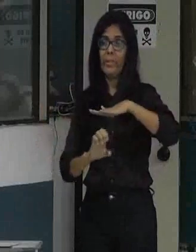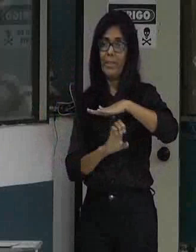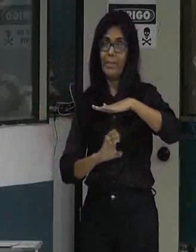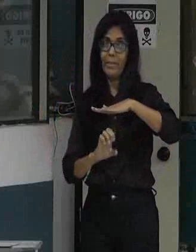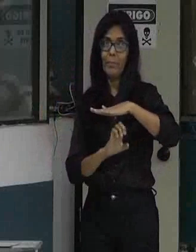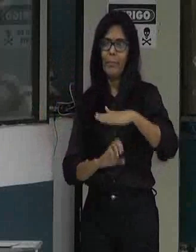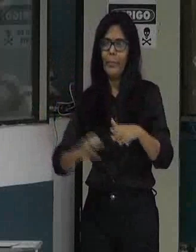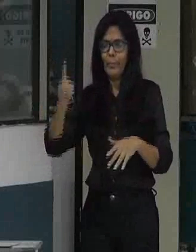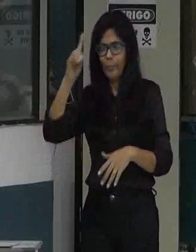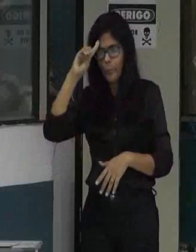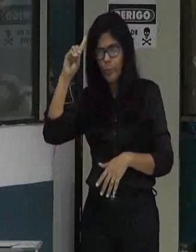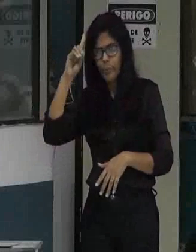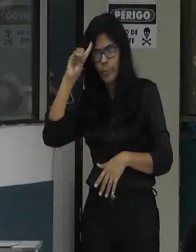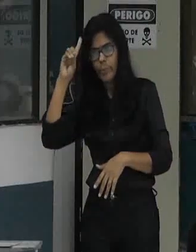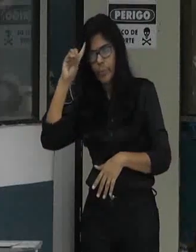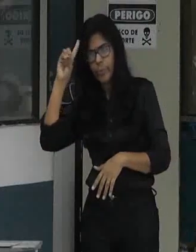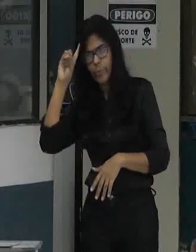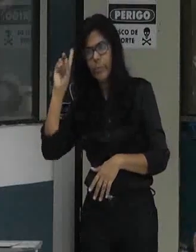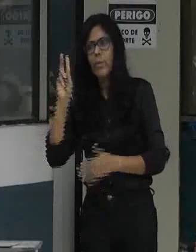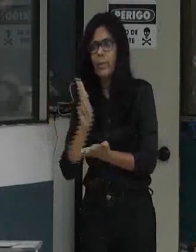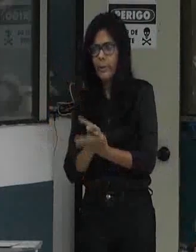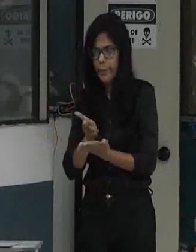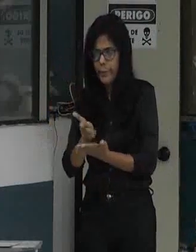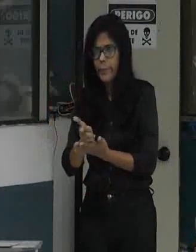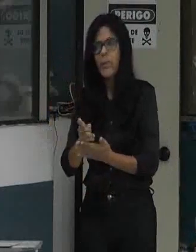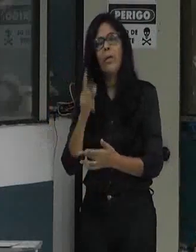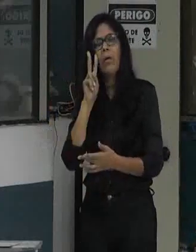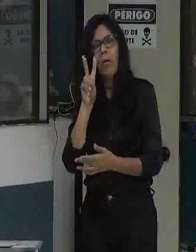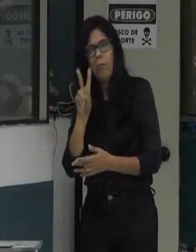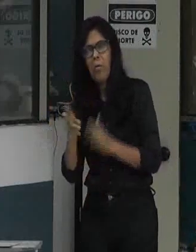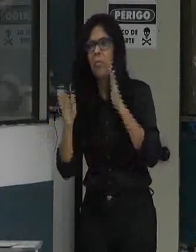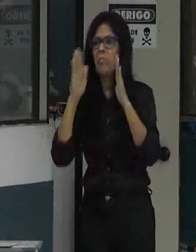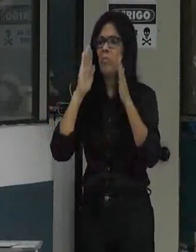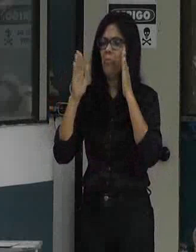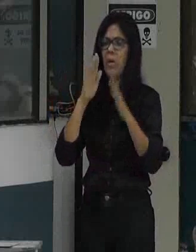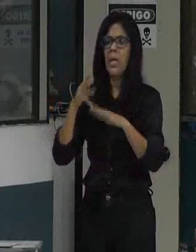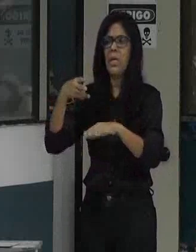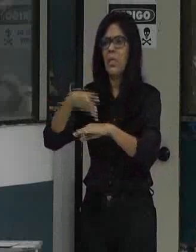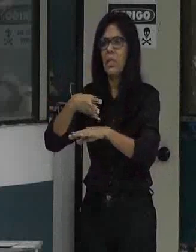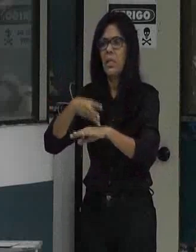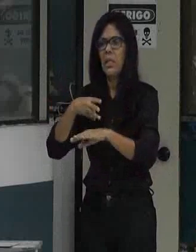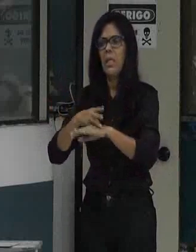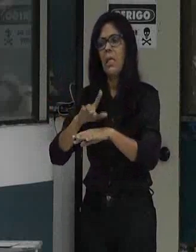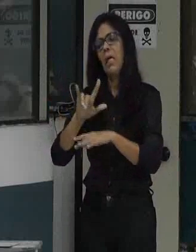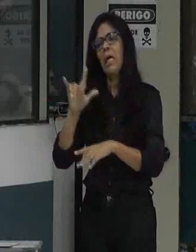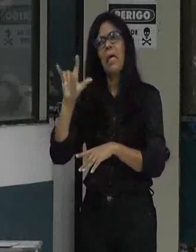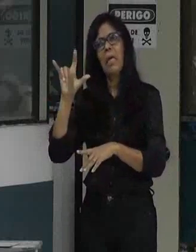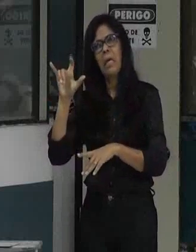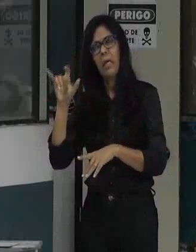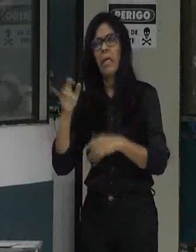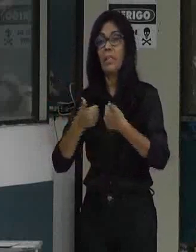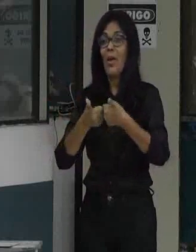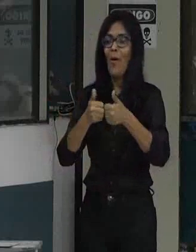todos os dias a gente vê em algum whatsapp em algum facebook em algum instagram ônibus quebrados